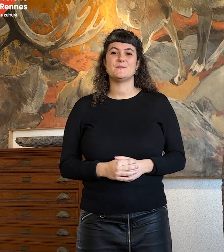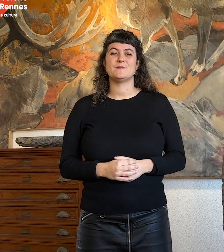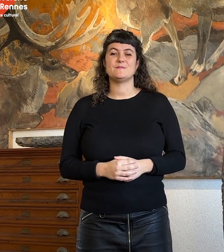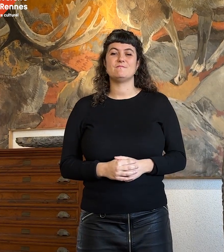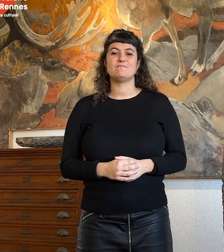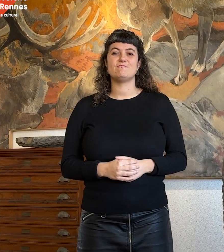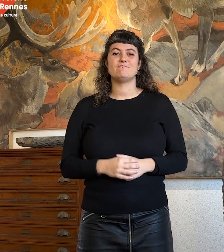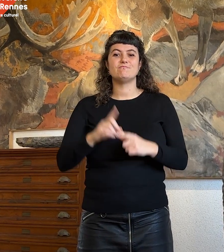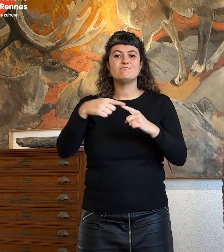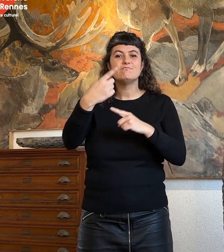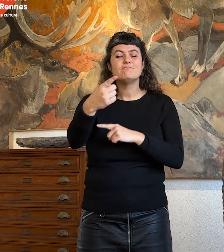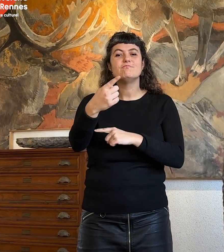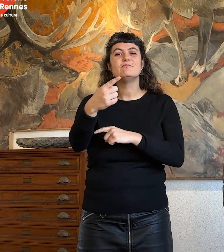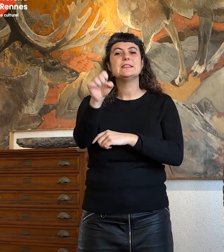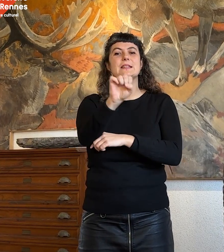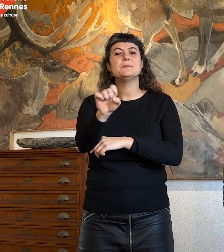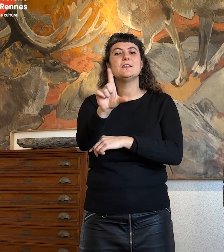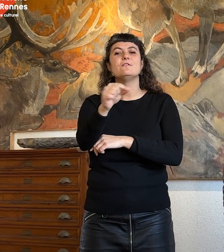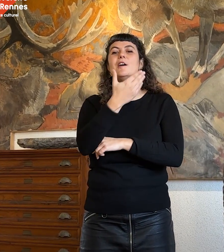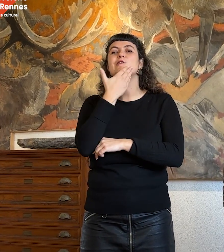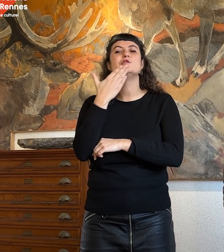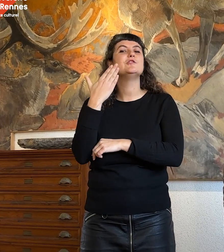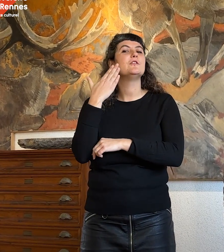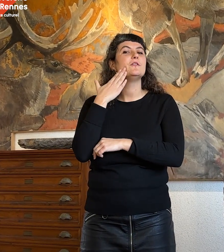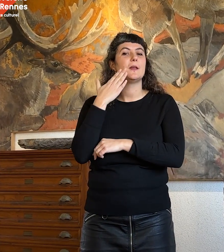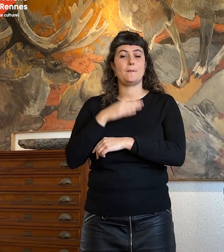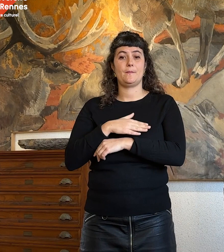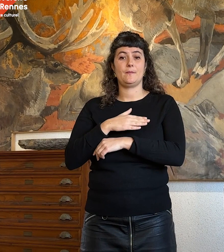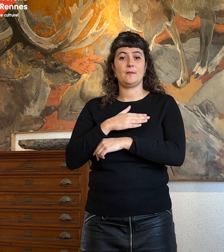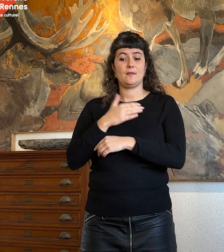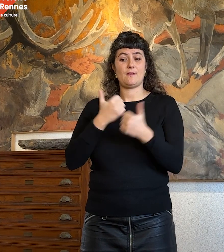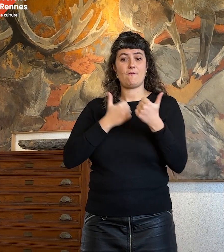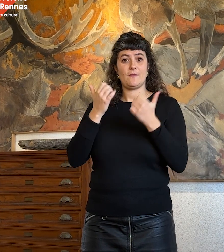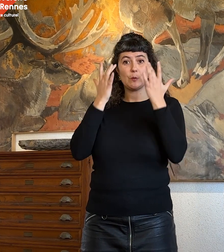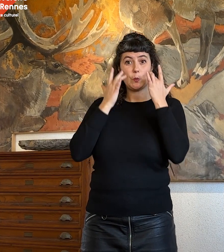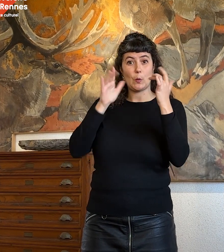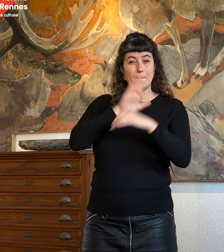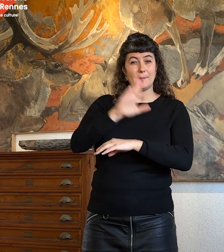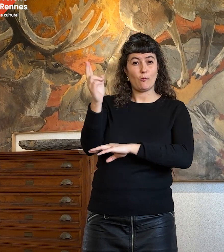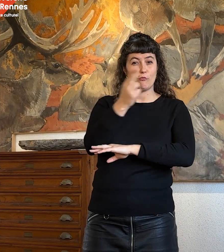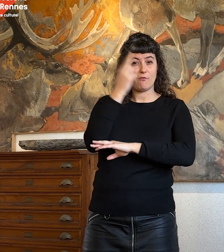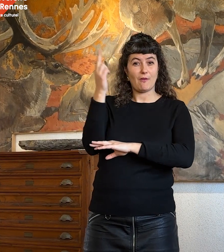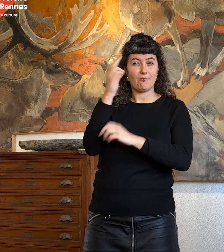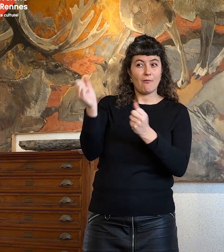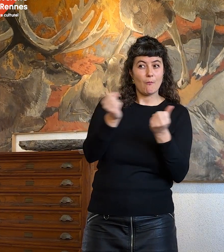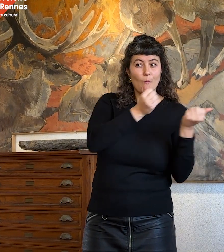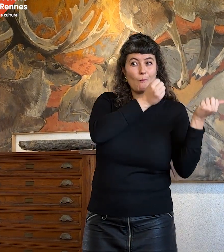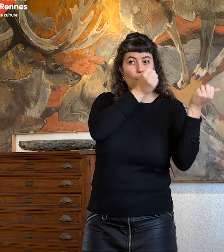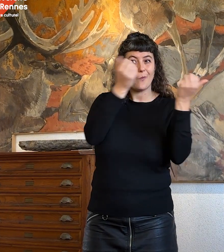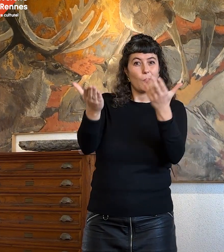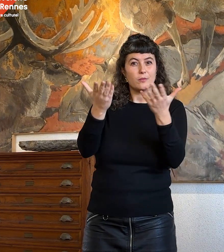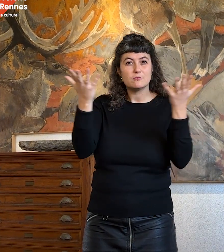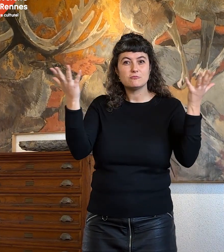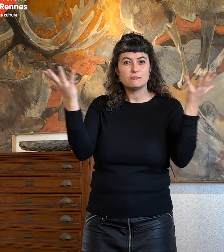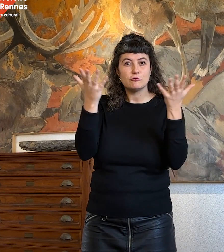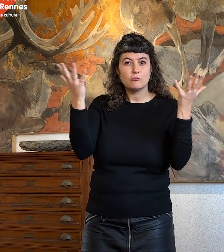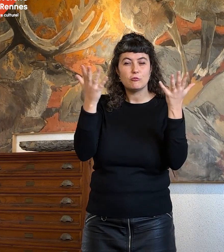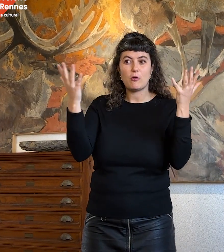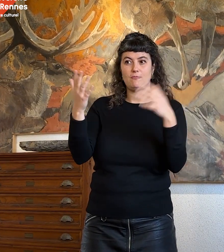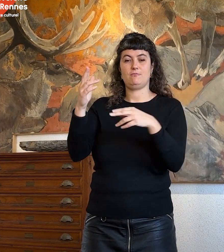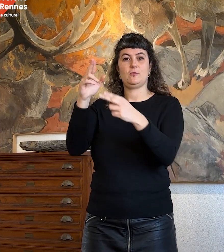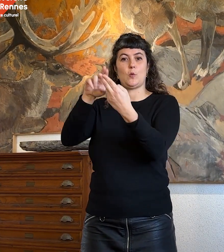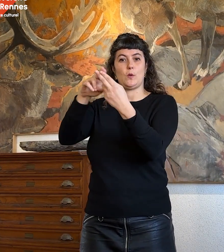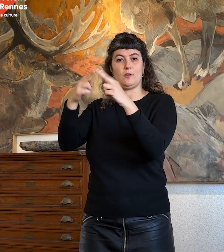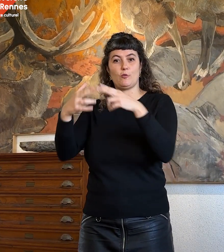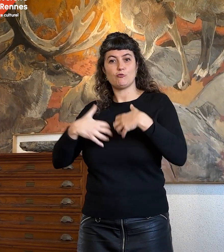Samedi 20 janvier, le service culturel de l'Université ouvre les portes des collections scientifiques et artistiques.